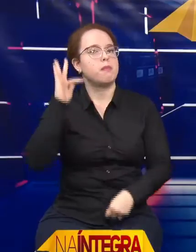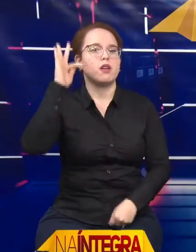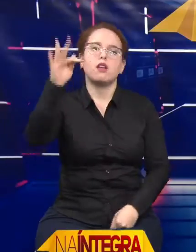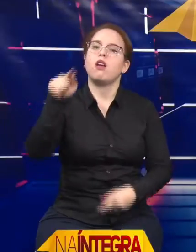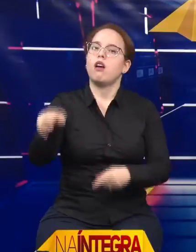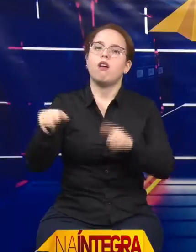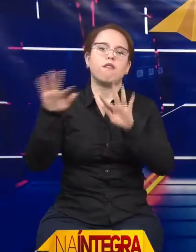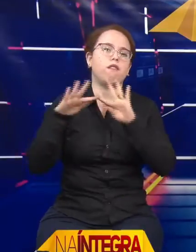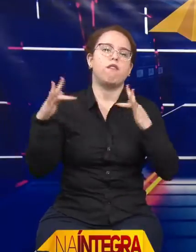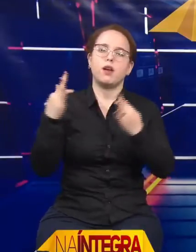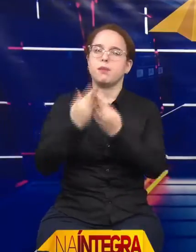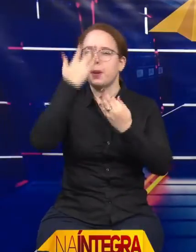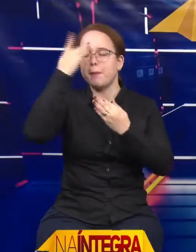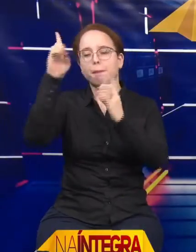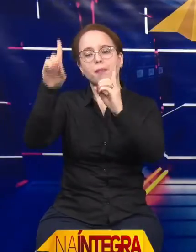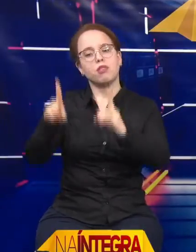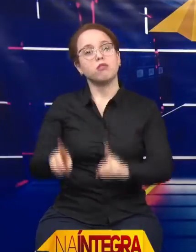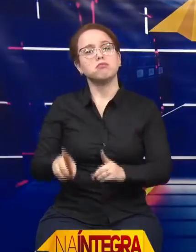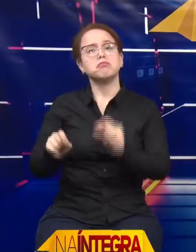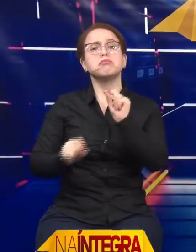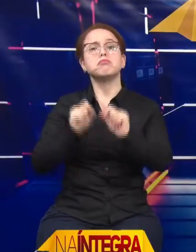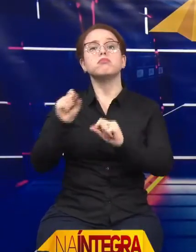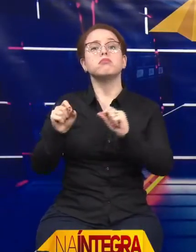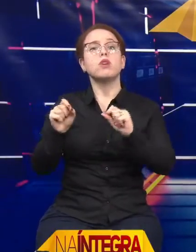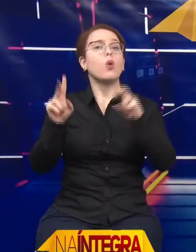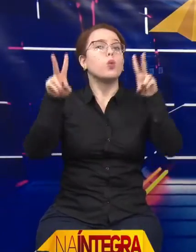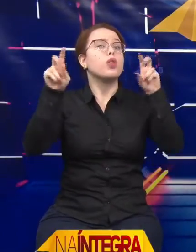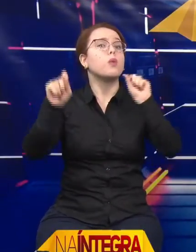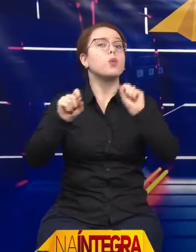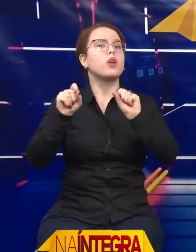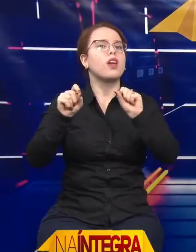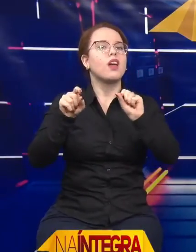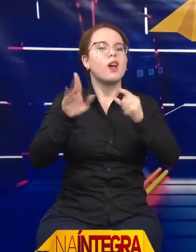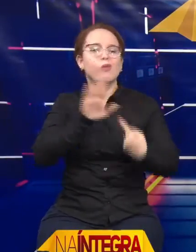com deficiência e a própria pessoa com deficiência, mostrando para eles que eles não estão sozinhos, isso é muito importante.